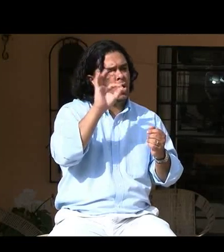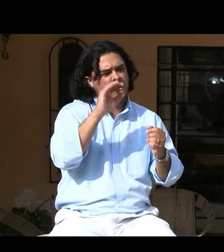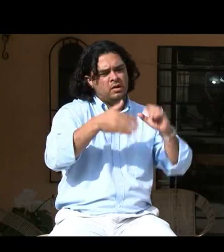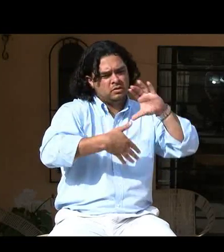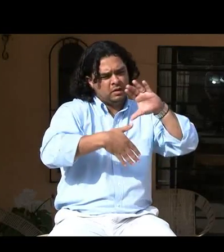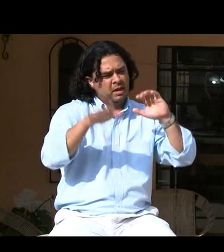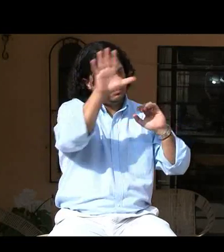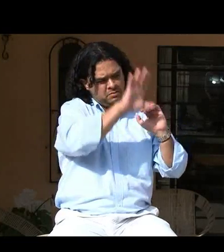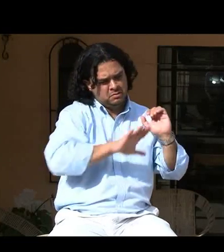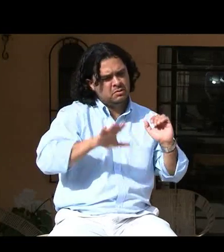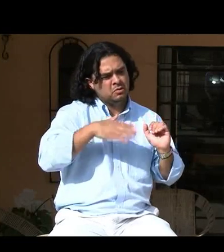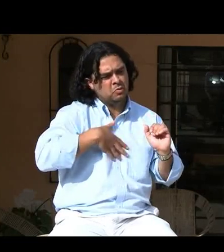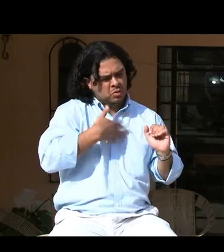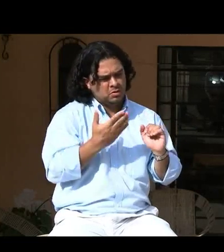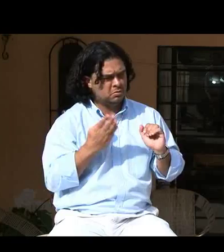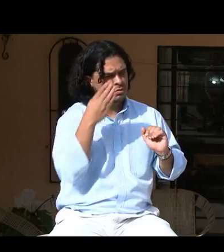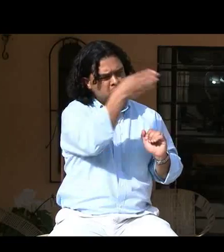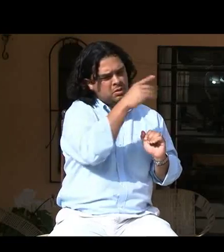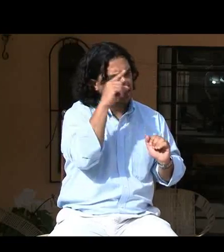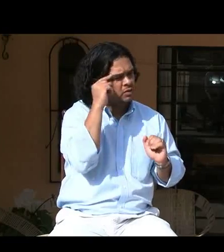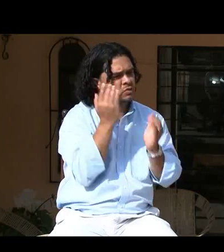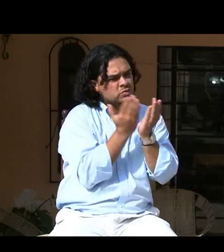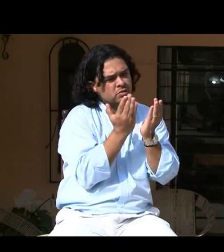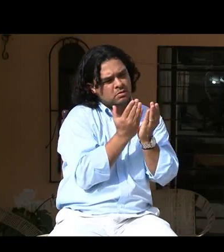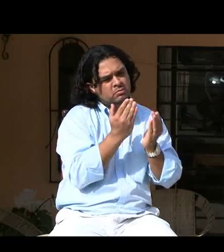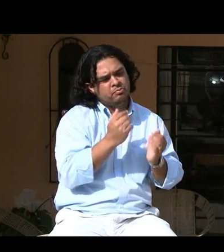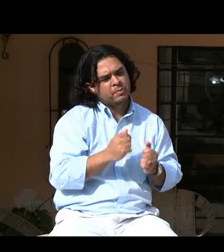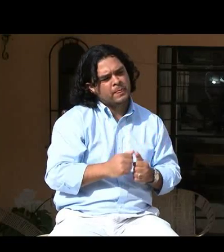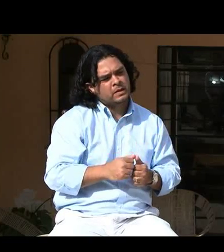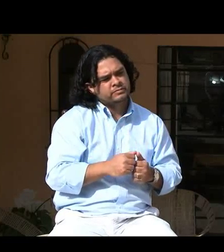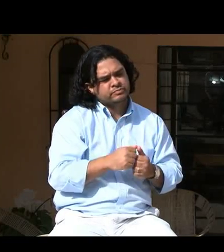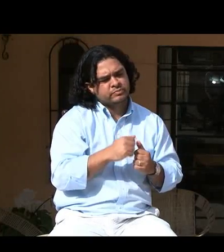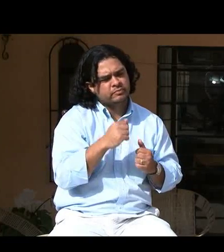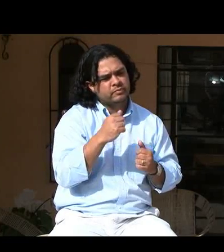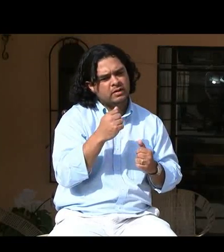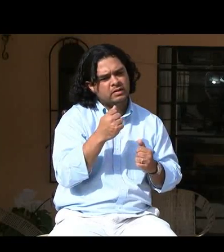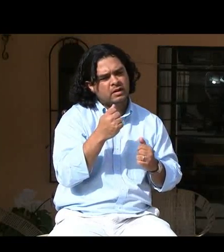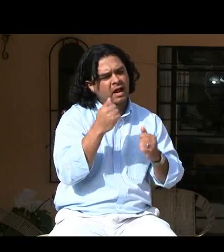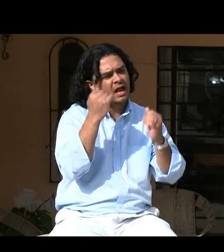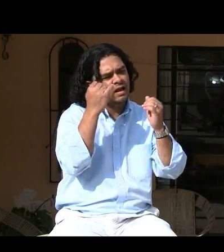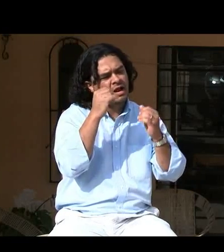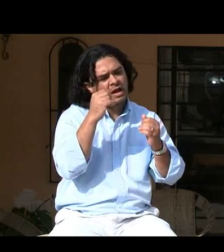Yo creo que aquí, en el Perú y en diferentes países de América,